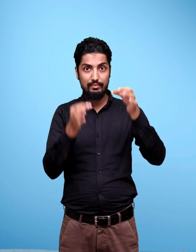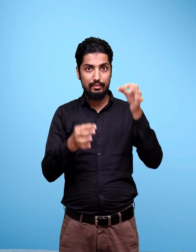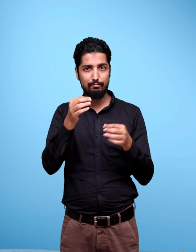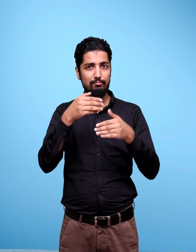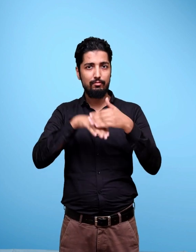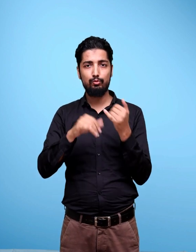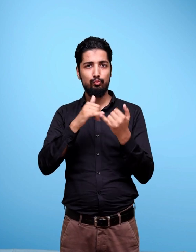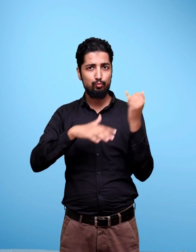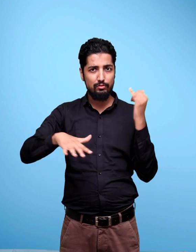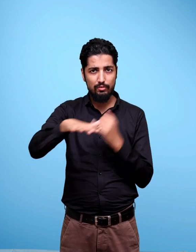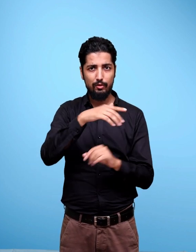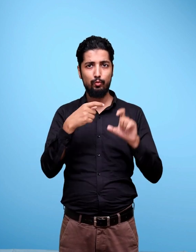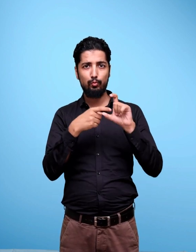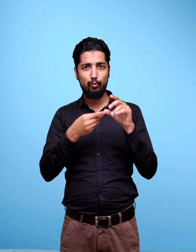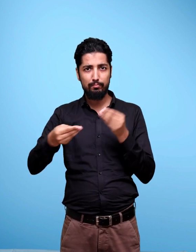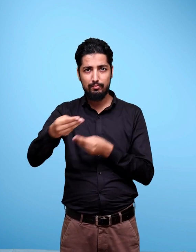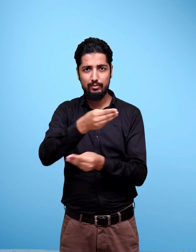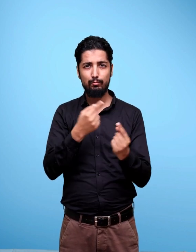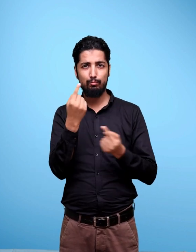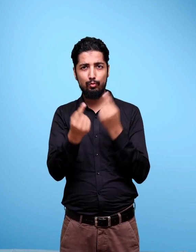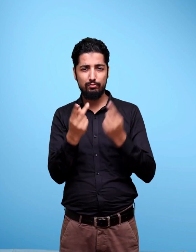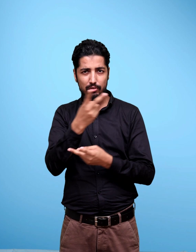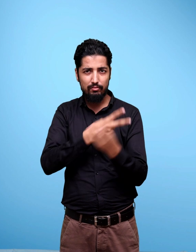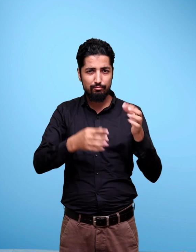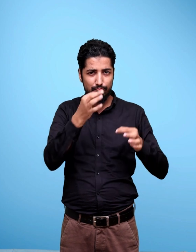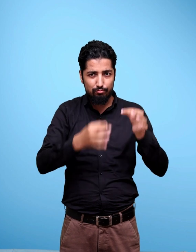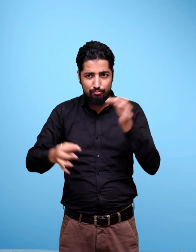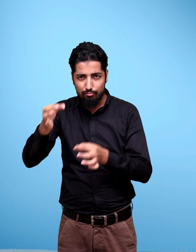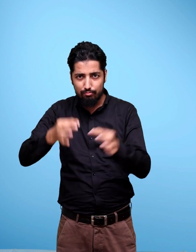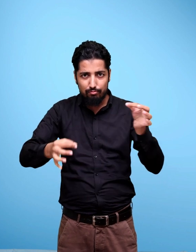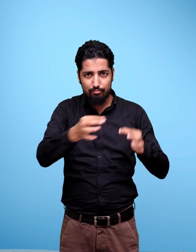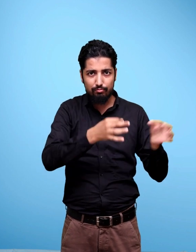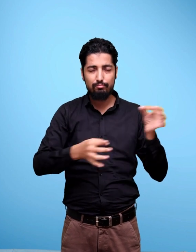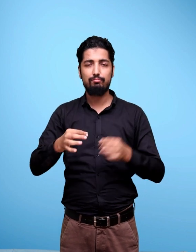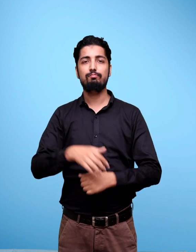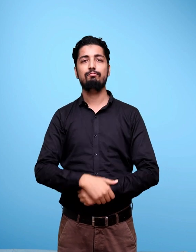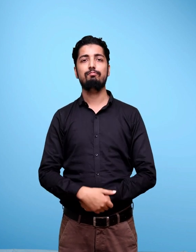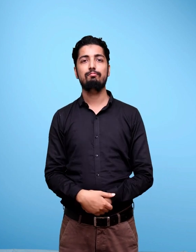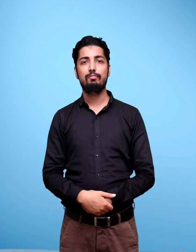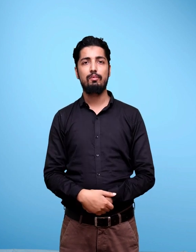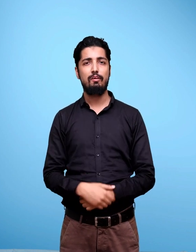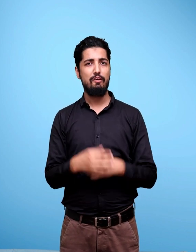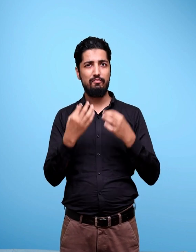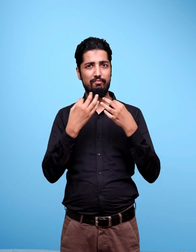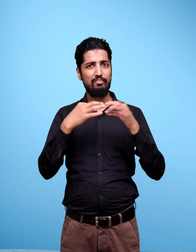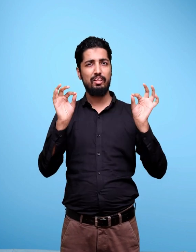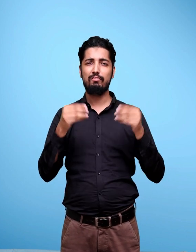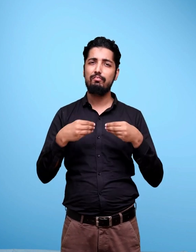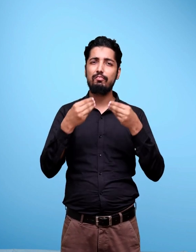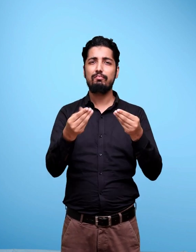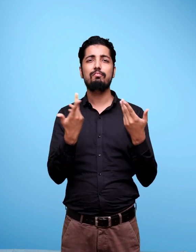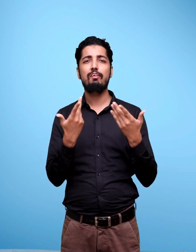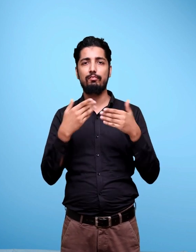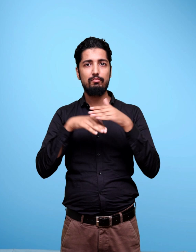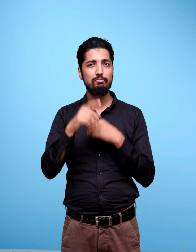Equality Of Status And Of Opportunity And To Promote Among Them